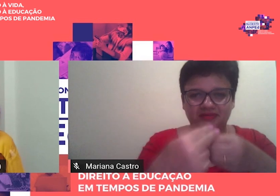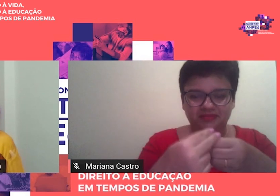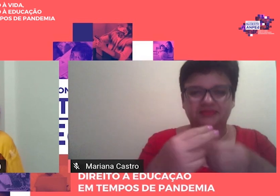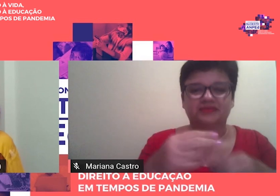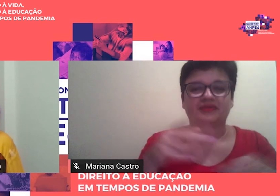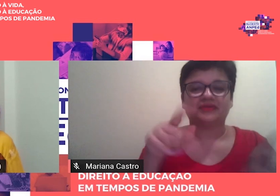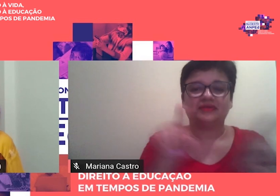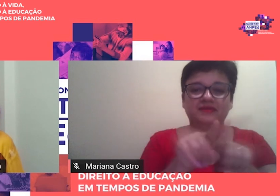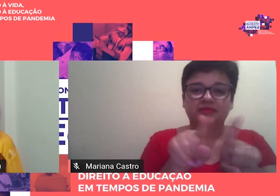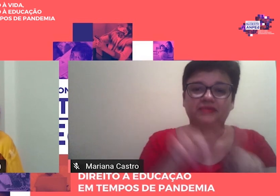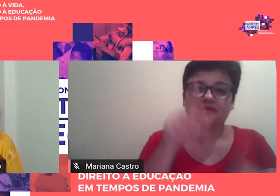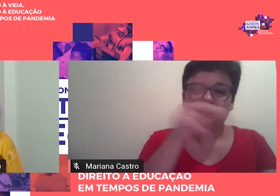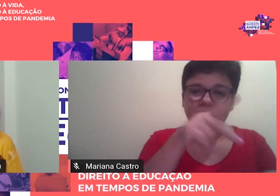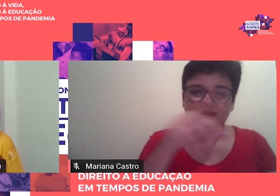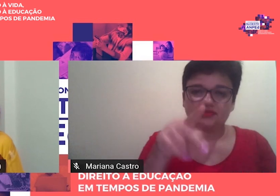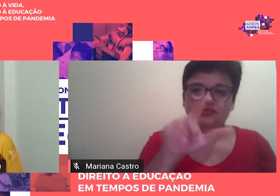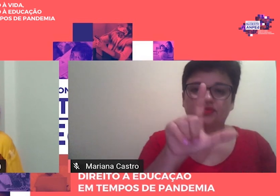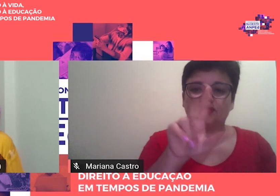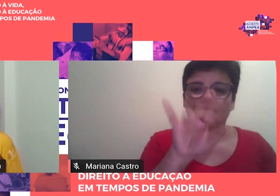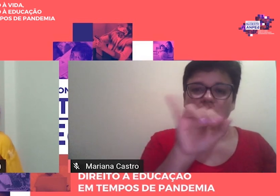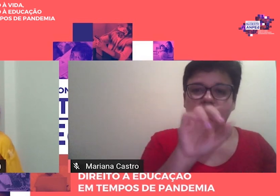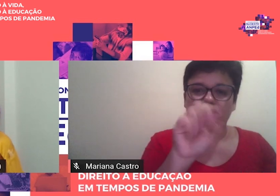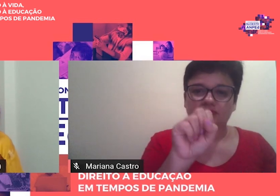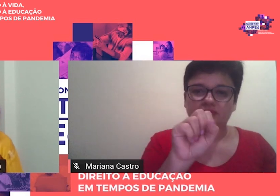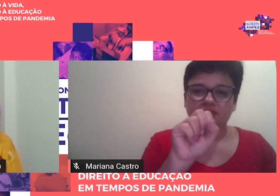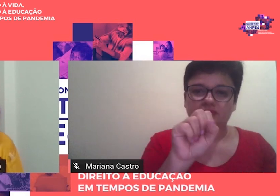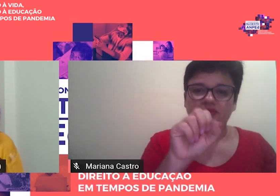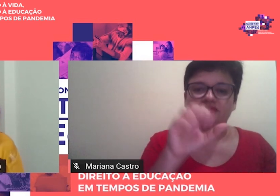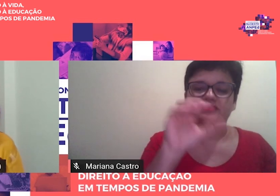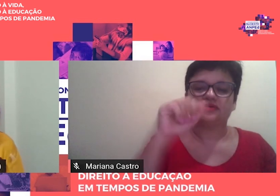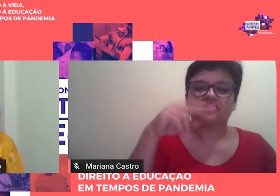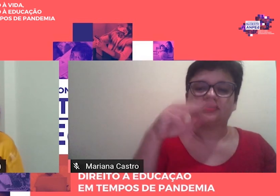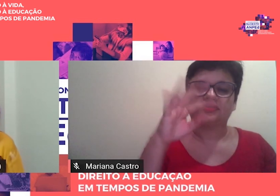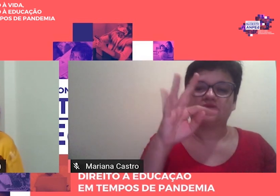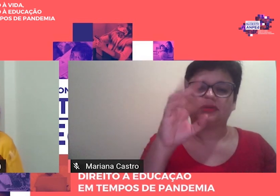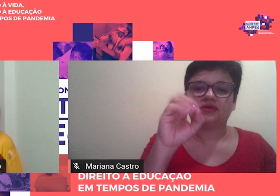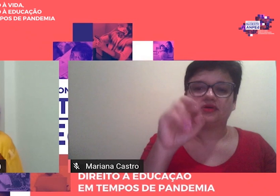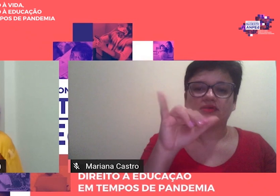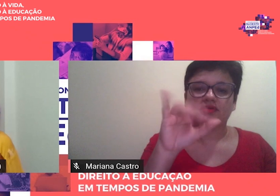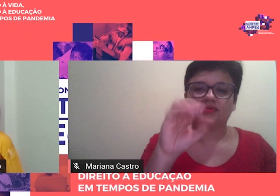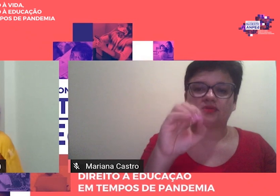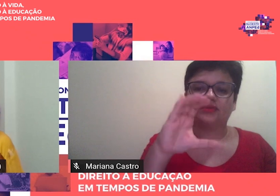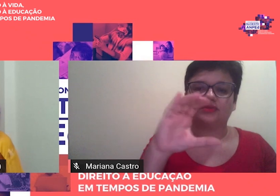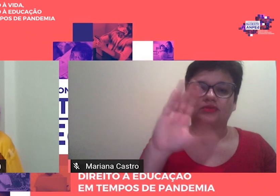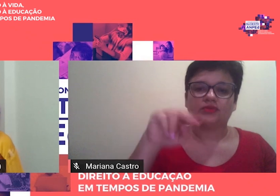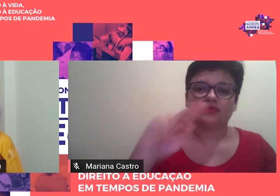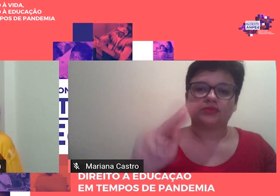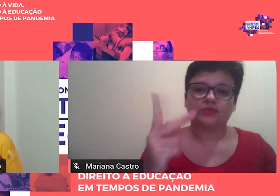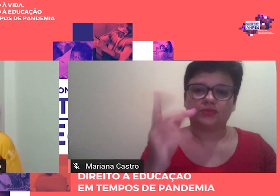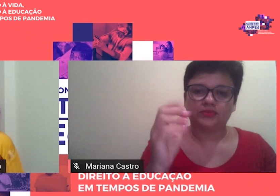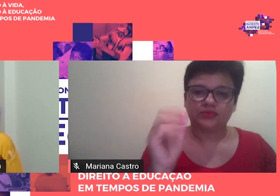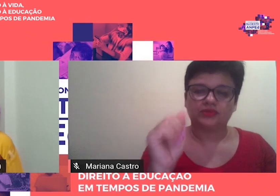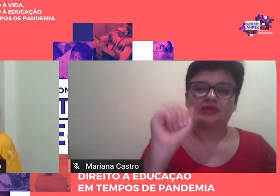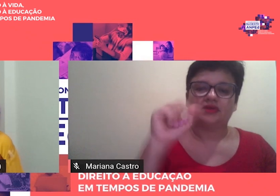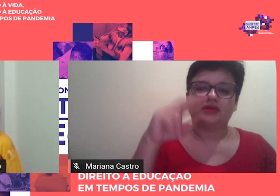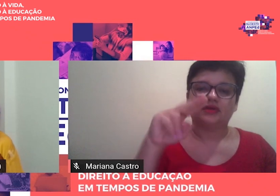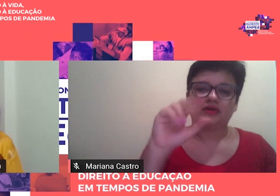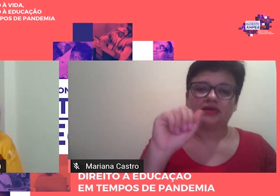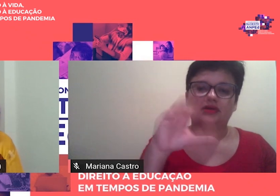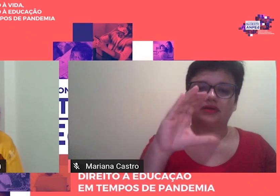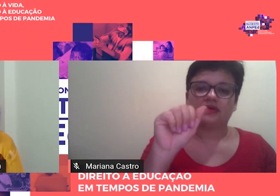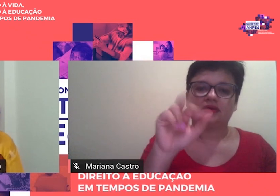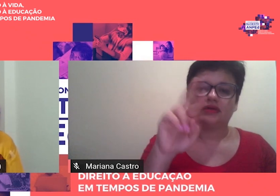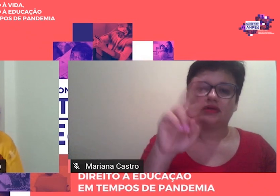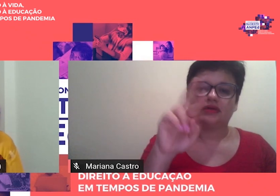professores Luiz Antônio Cunha Da Universidade Federal do Rio de Janeiro Ana Carolina Galvão Da Universidade